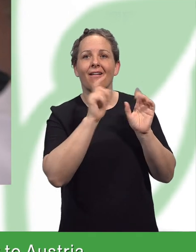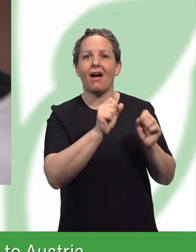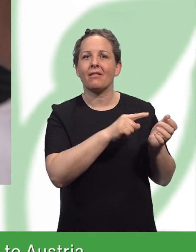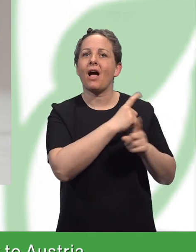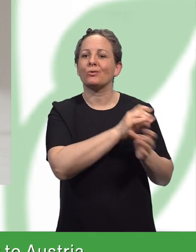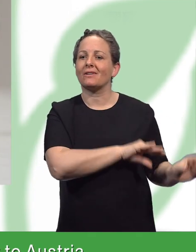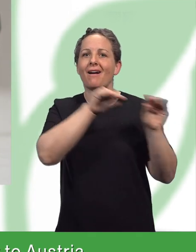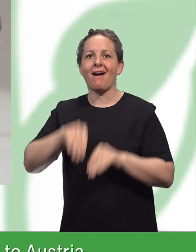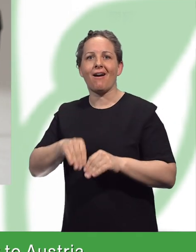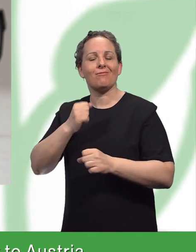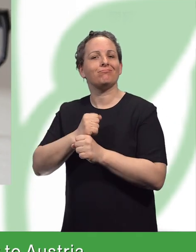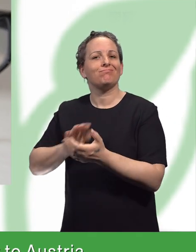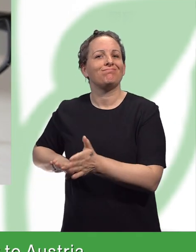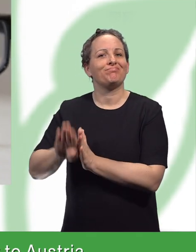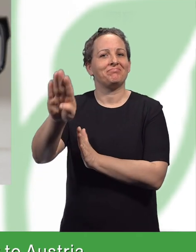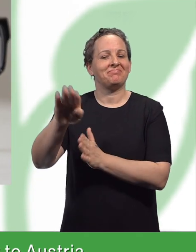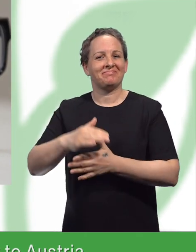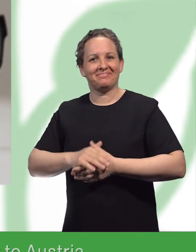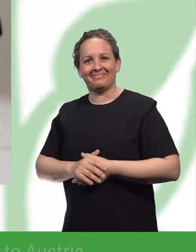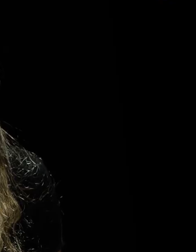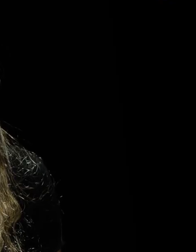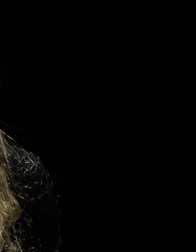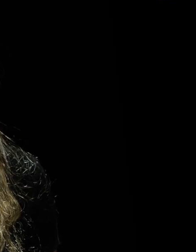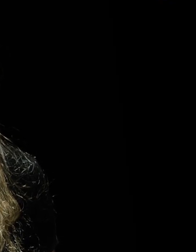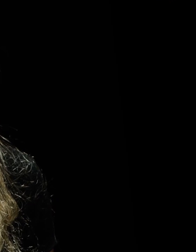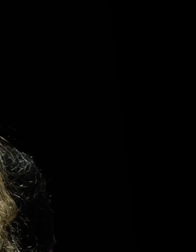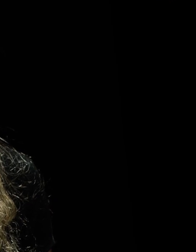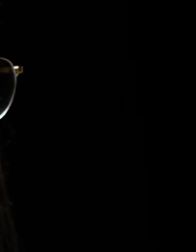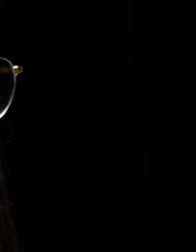die alle fit sind und bereit sind, nach Österreich gebracht zu werden.